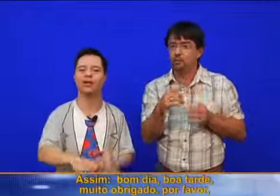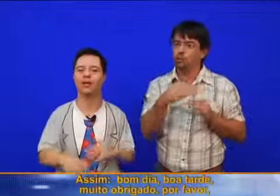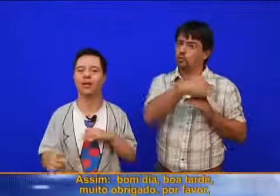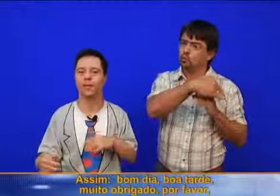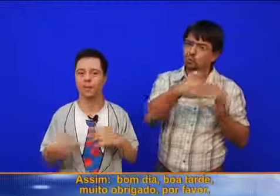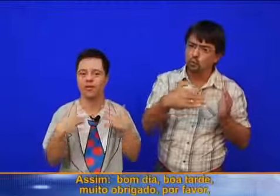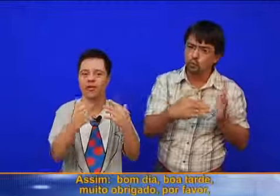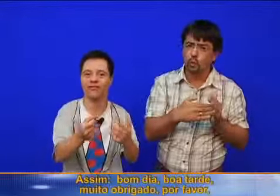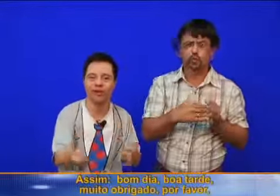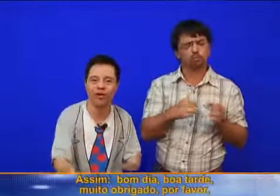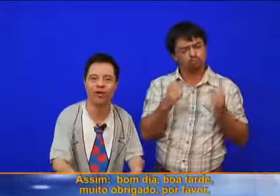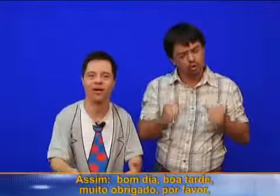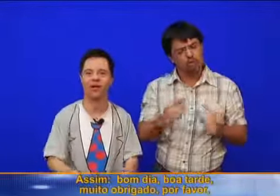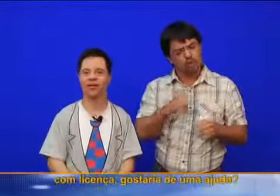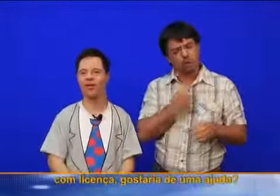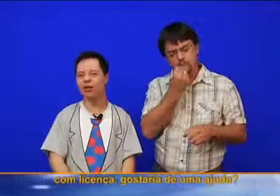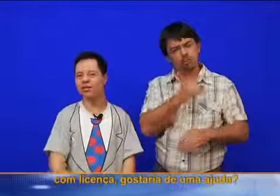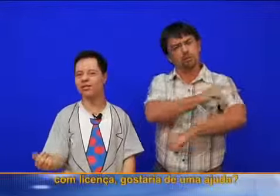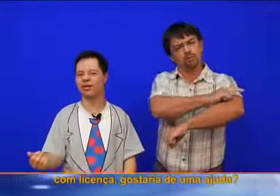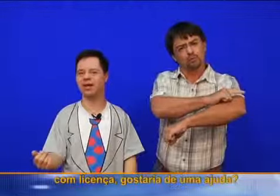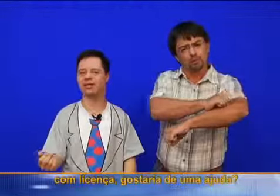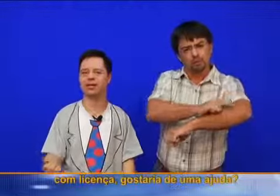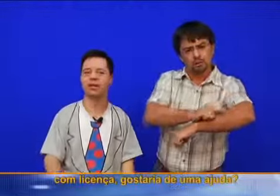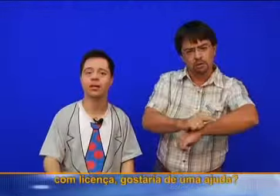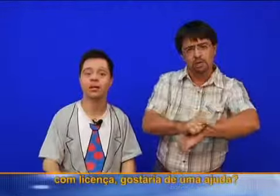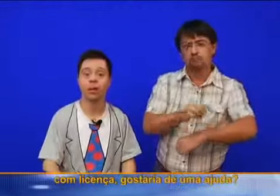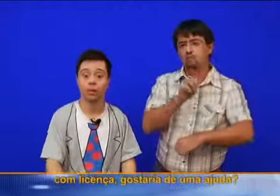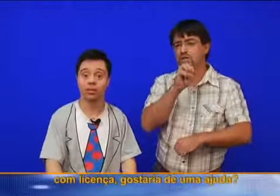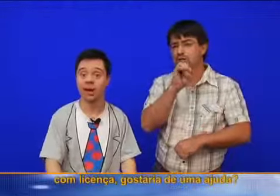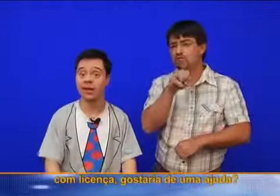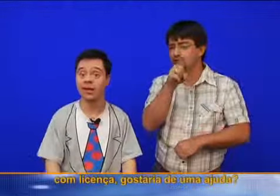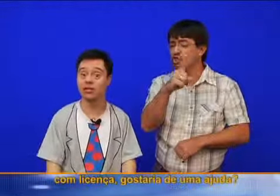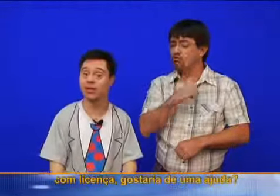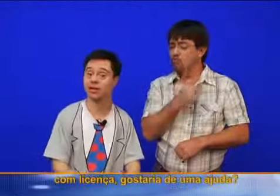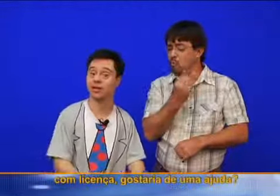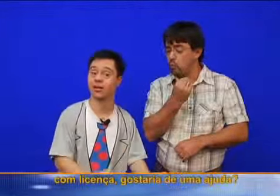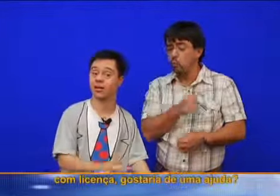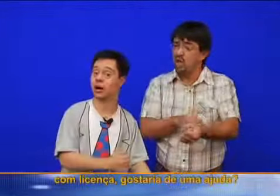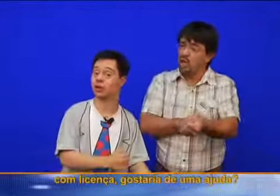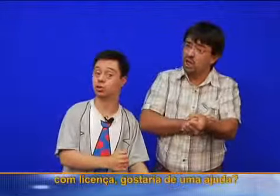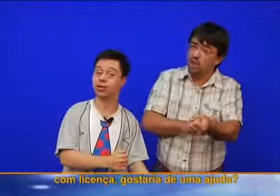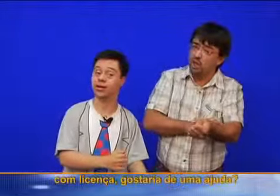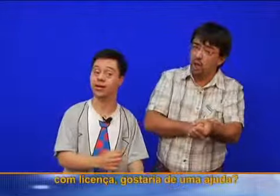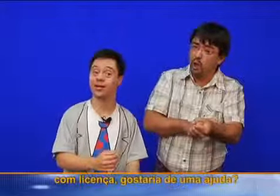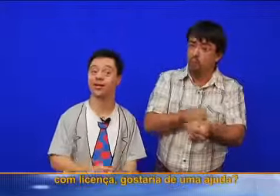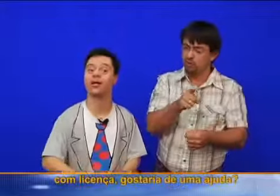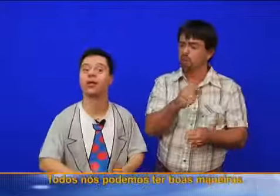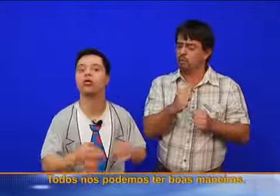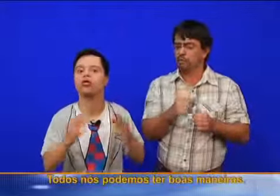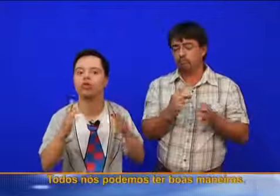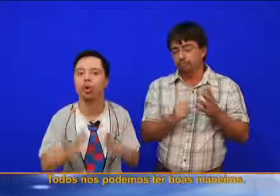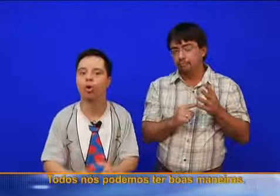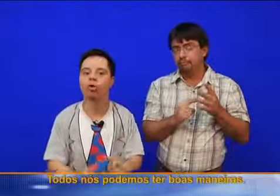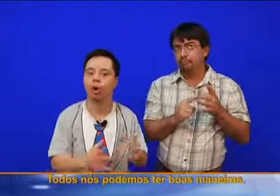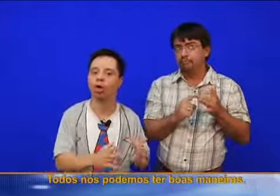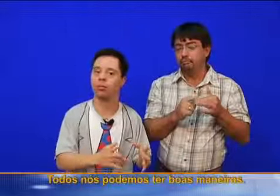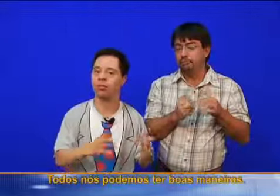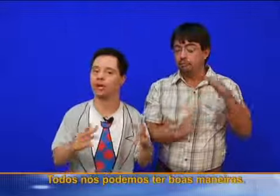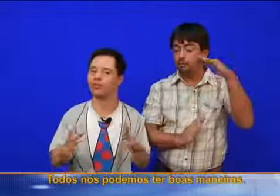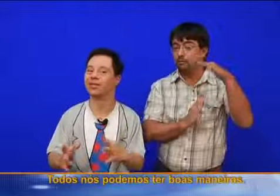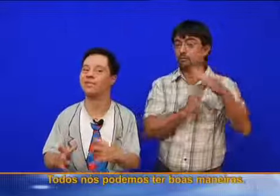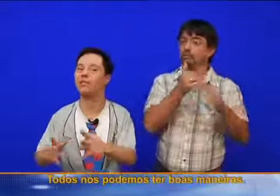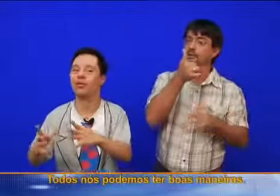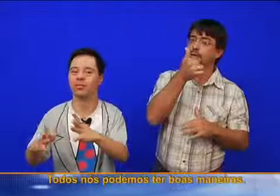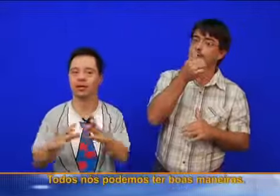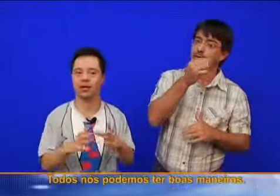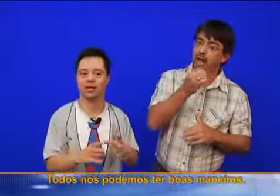obrigado, por favor, com licença. Gostaria de uma ajuda? Todos nós